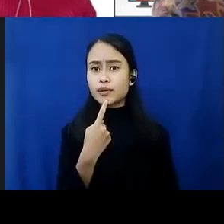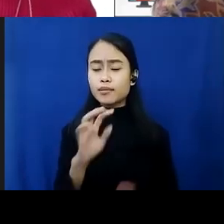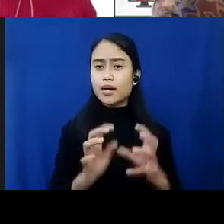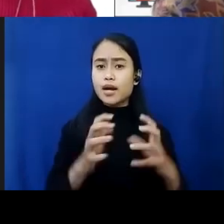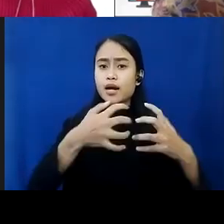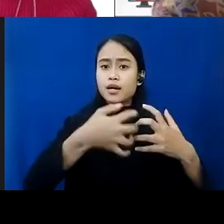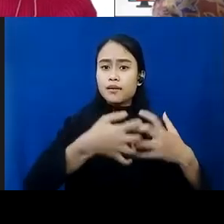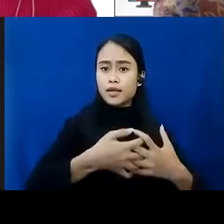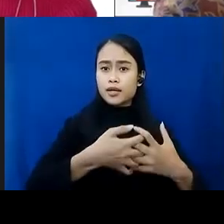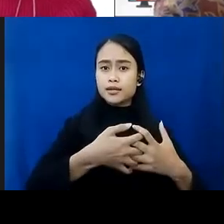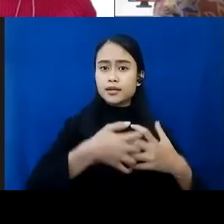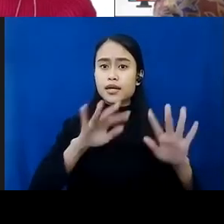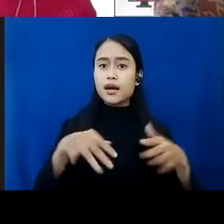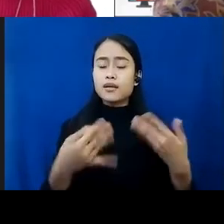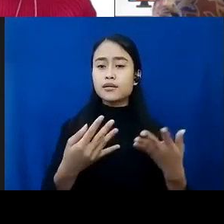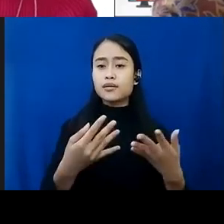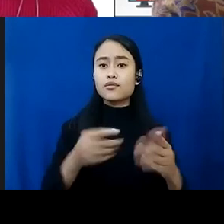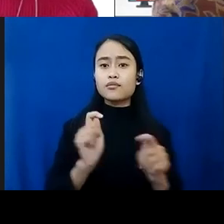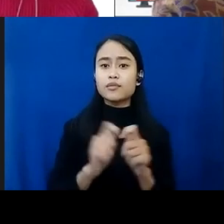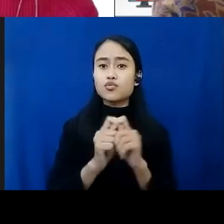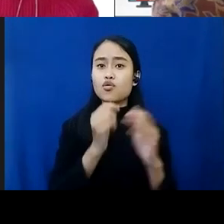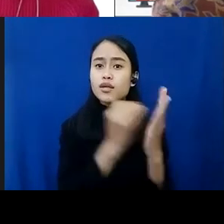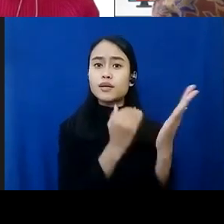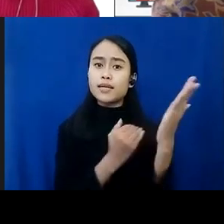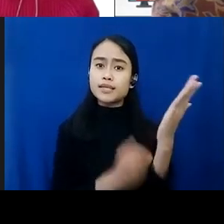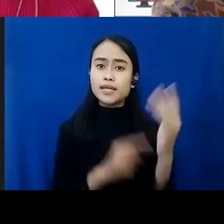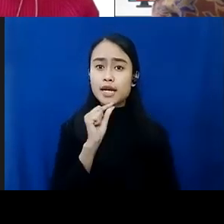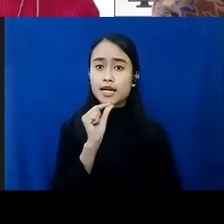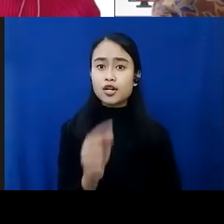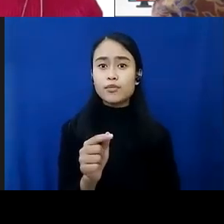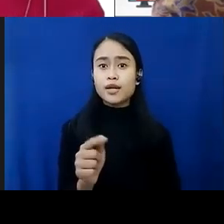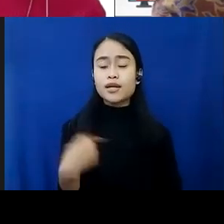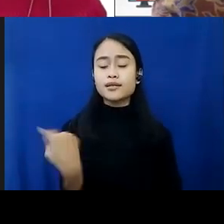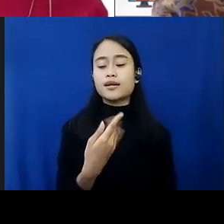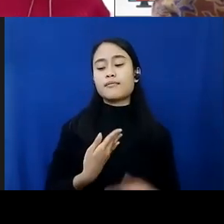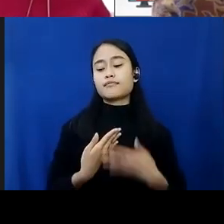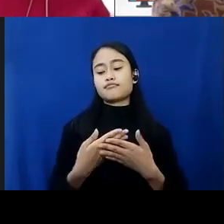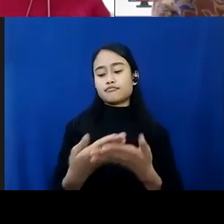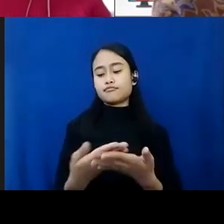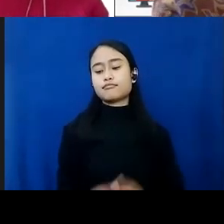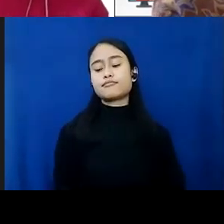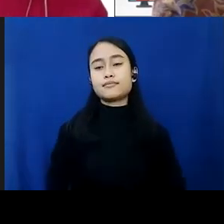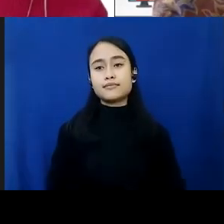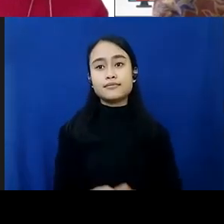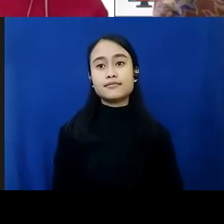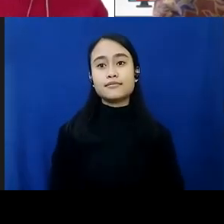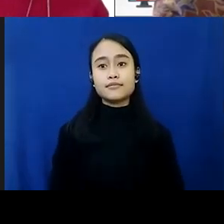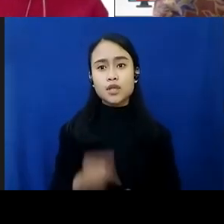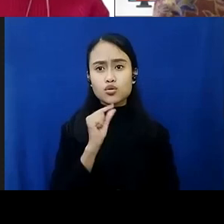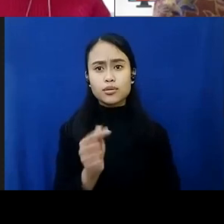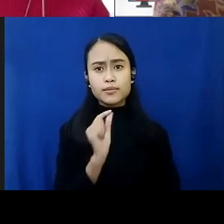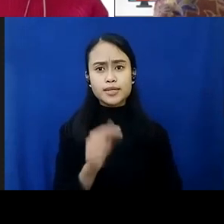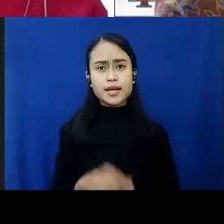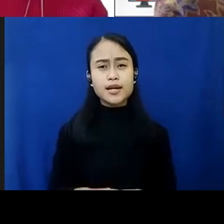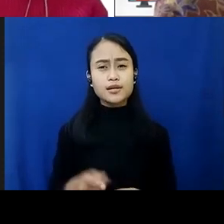atau menjadikan kebijakan beberapa rekomendasi yang kami tawarkan yang untuk perpesanan itu memang